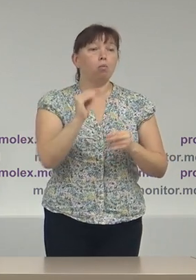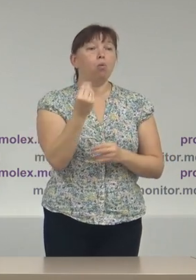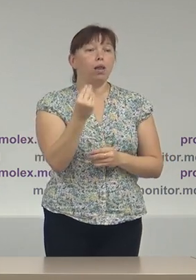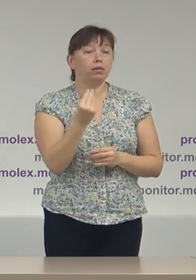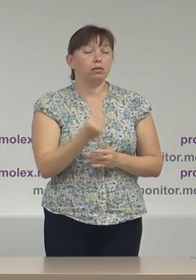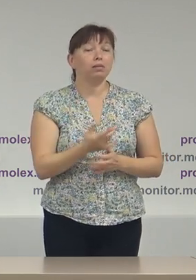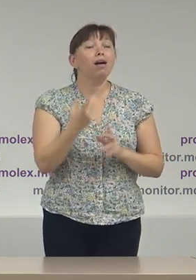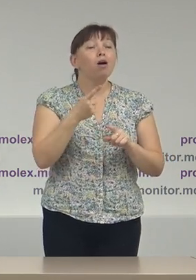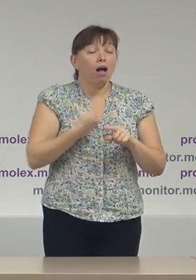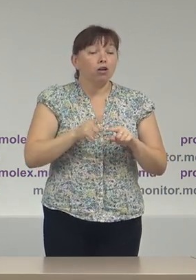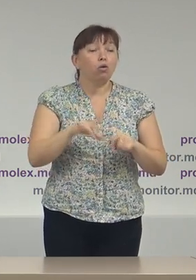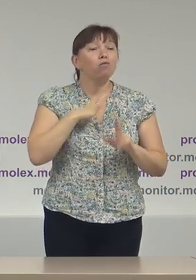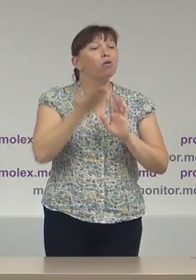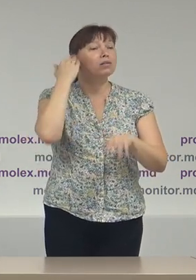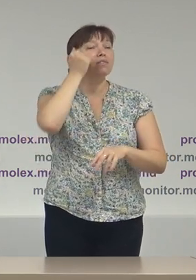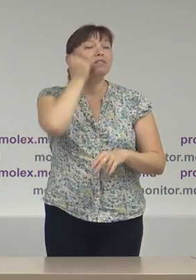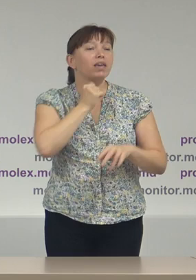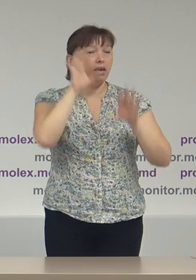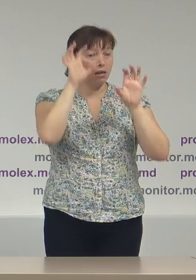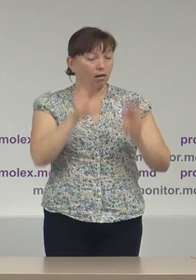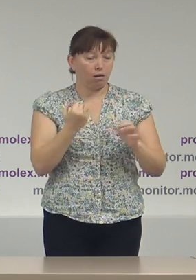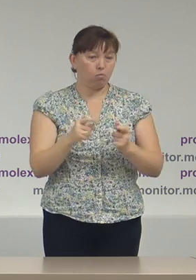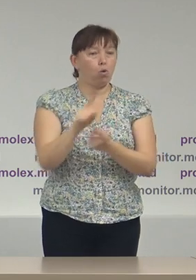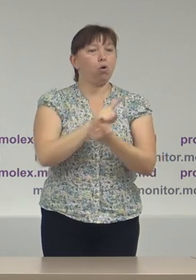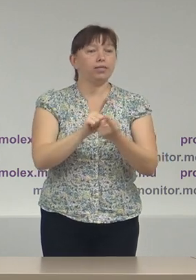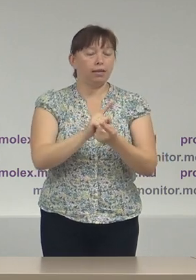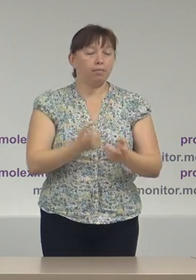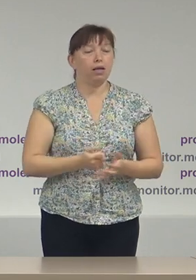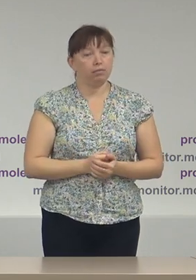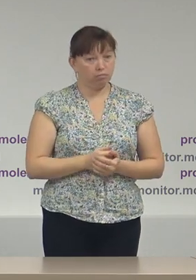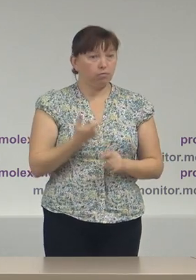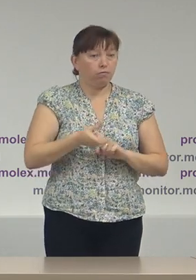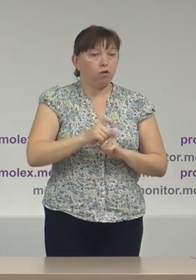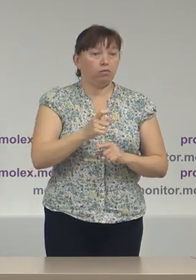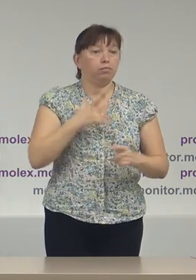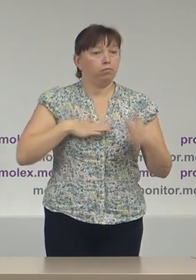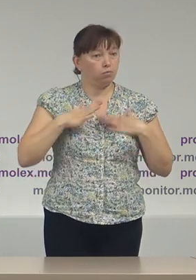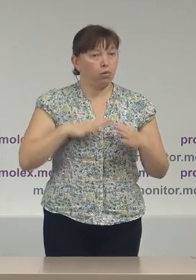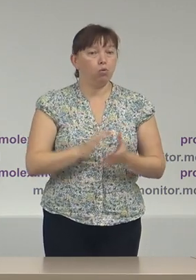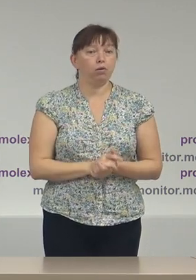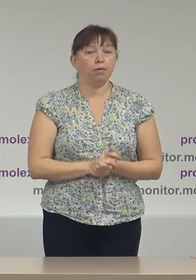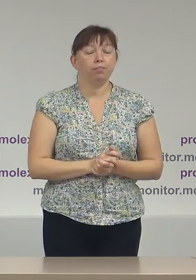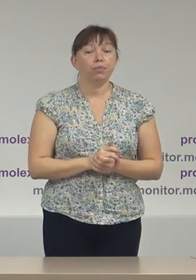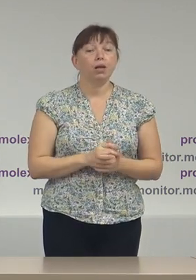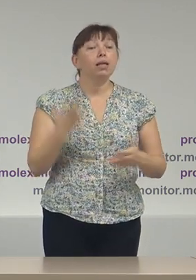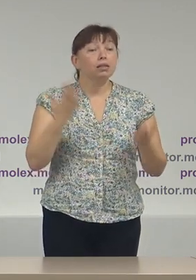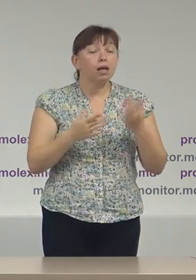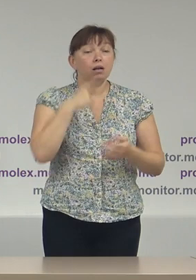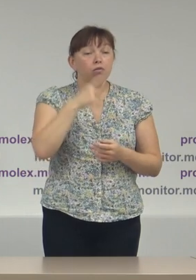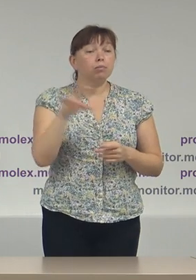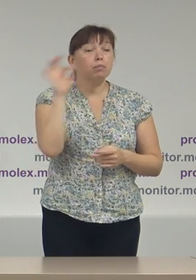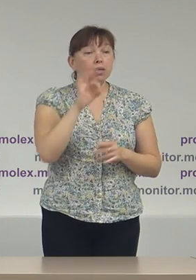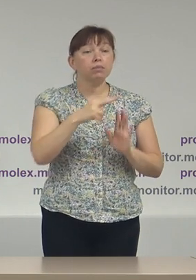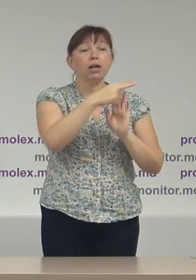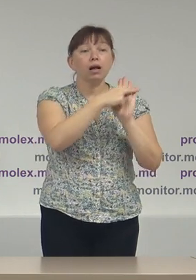versiunea vechei a regulamentului. Dacă tot vorbim de acreditare